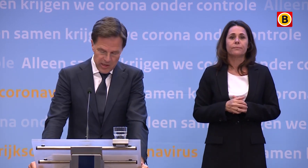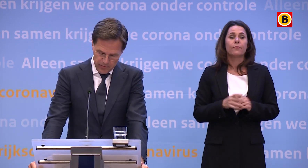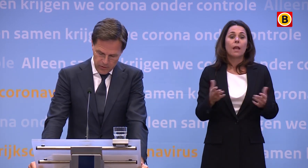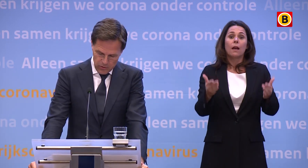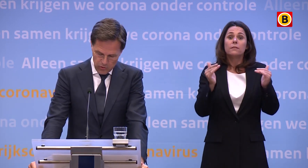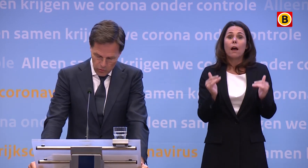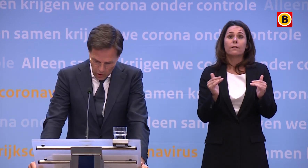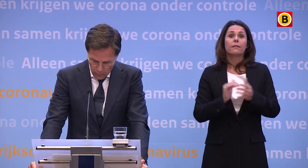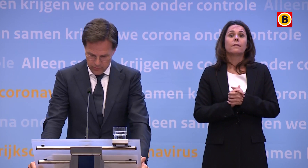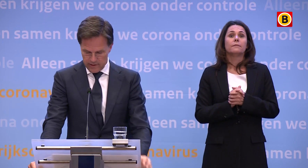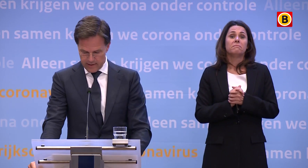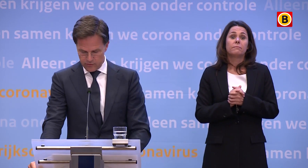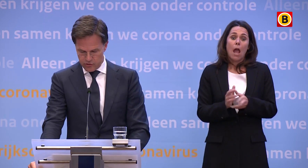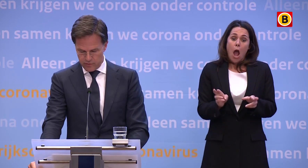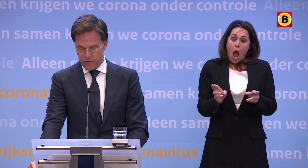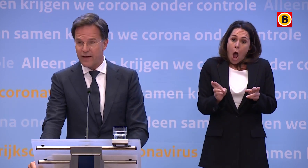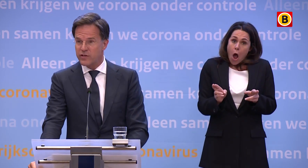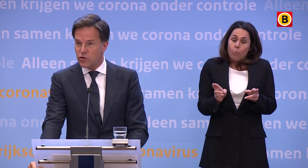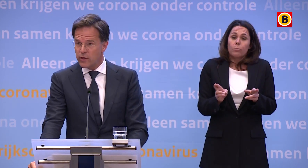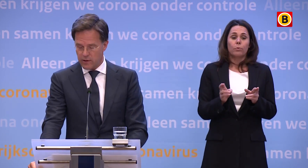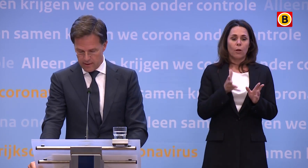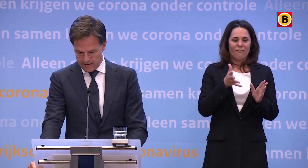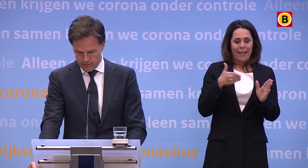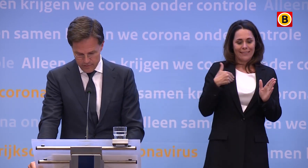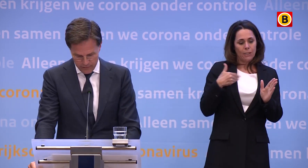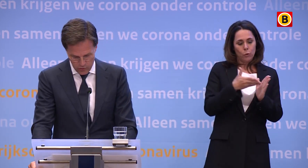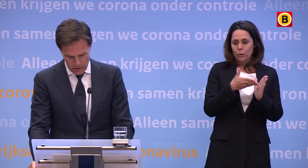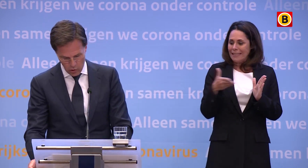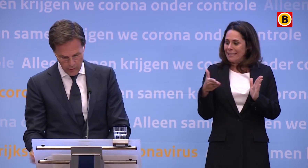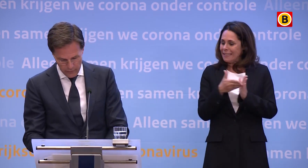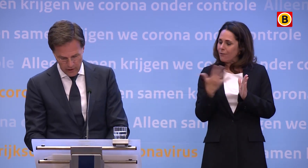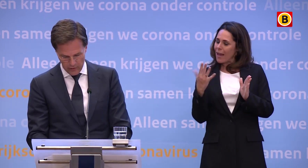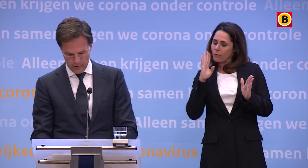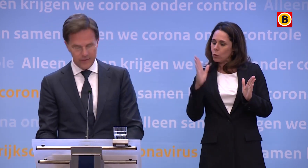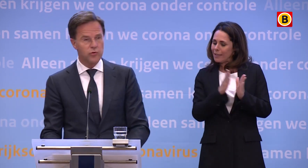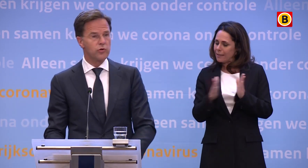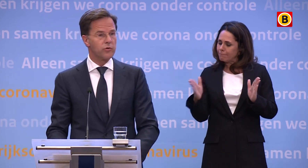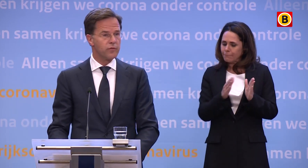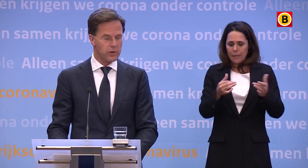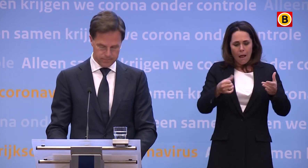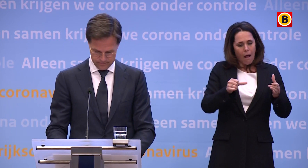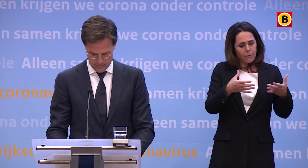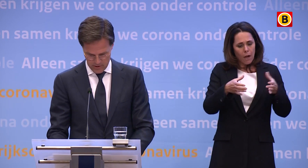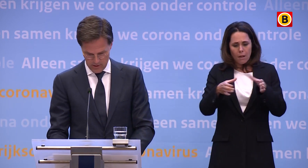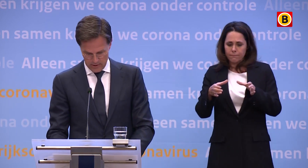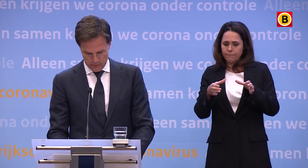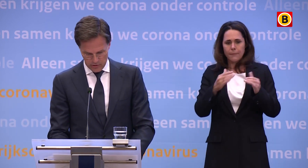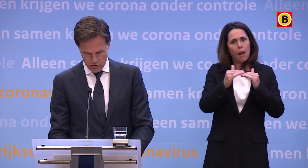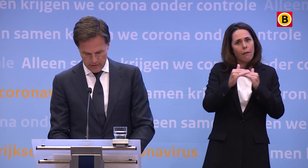Vervolgens hebben we goede hoop daar tussen 15 juni en 5 juli een groep andere landen aan toe te kunnen voegen.